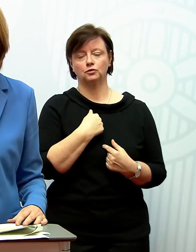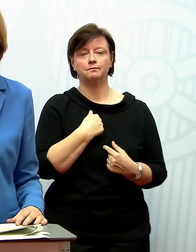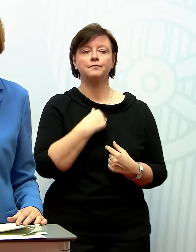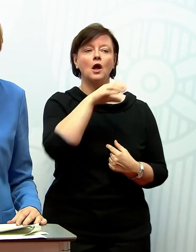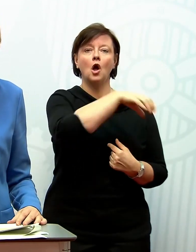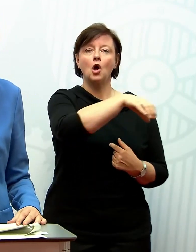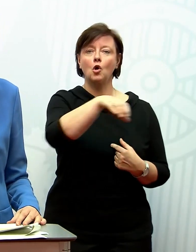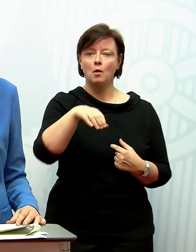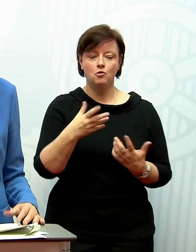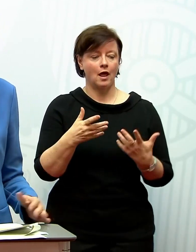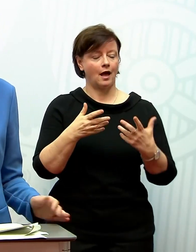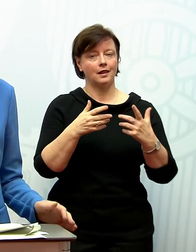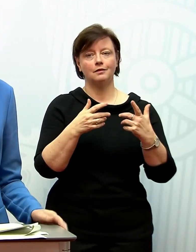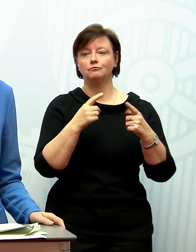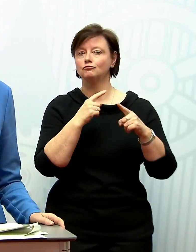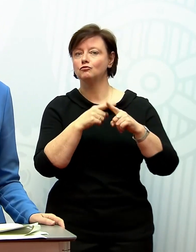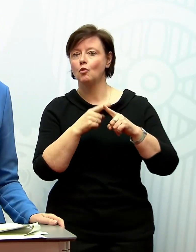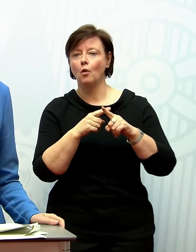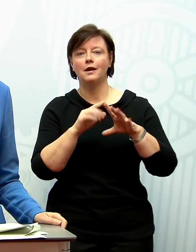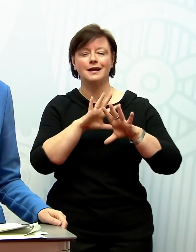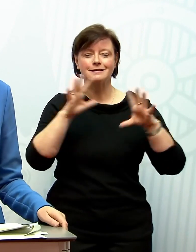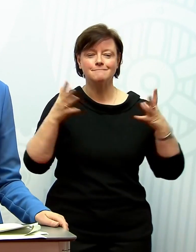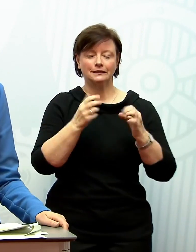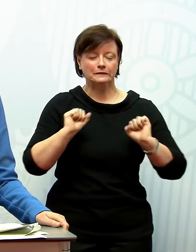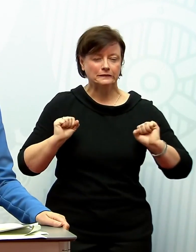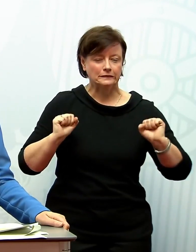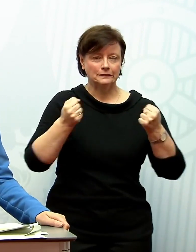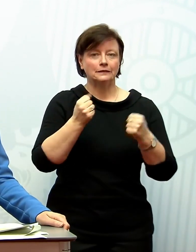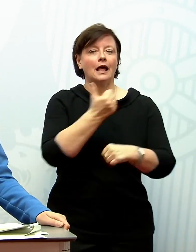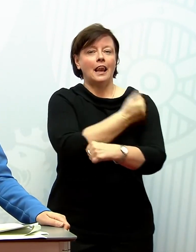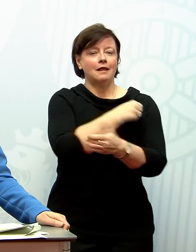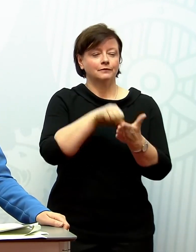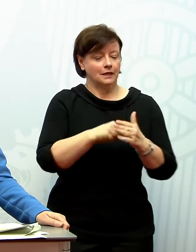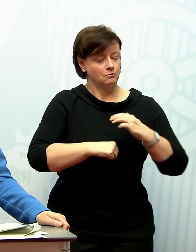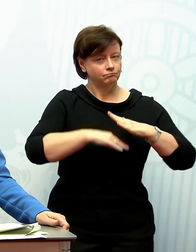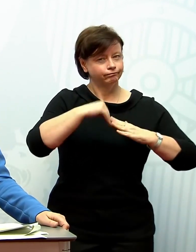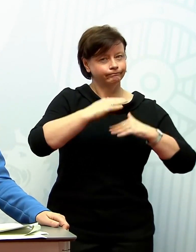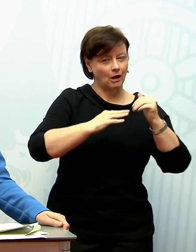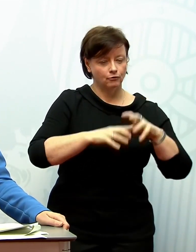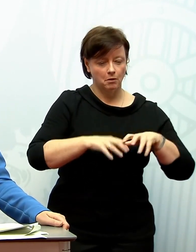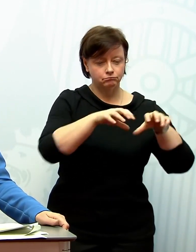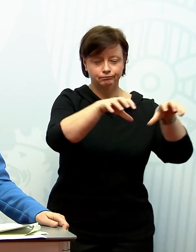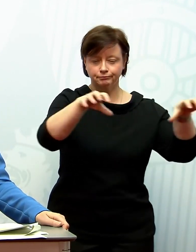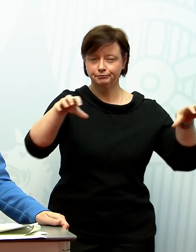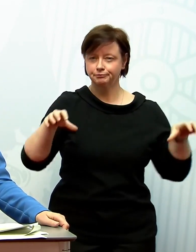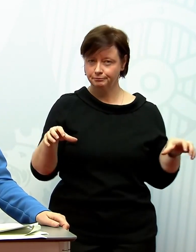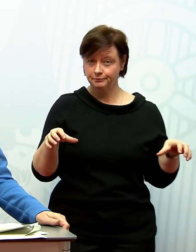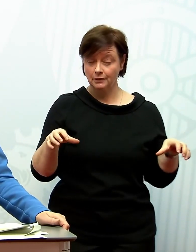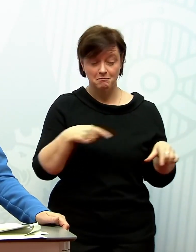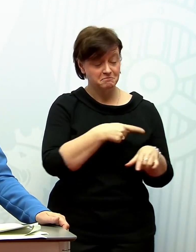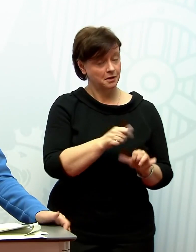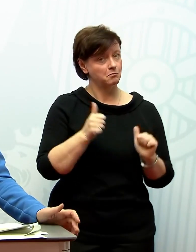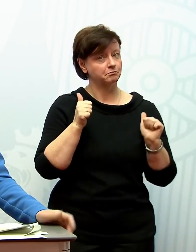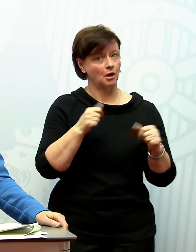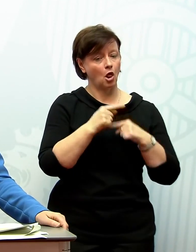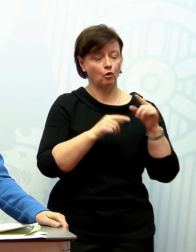Familie in einer gemeinsamen Kraftanstrengung die Impfzentren aufgebaut und sie funktionieren wirklich auch hervorragend.